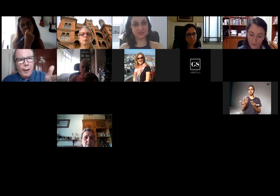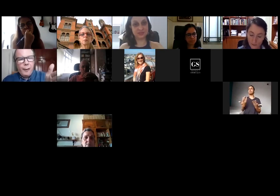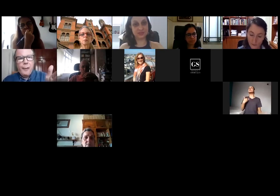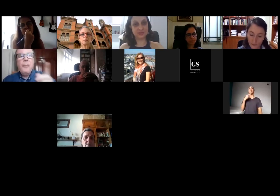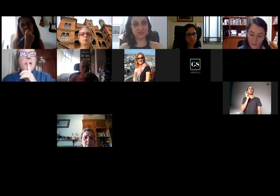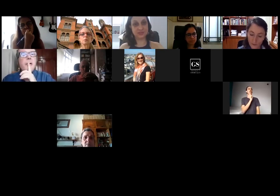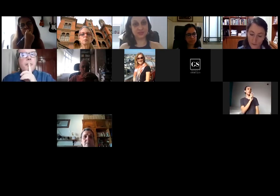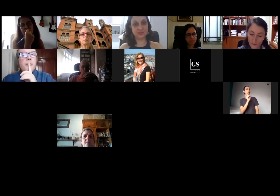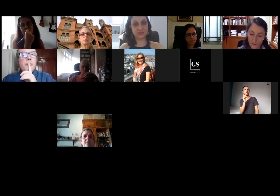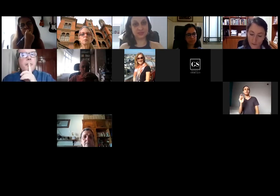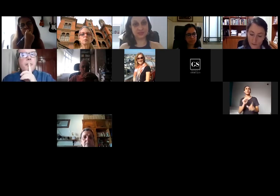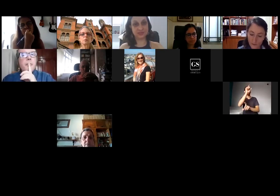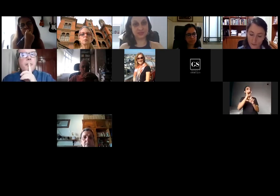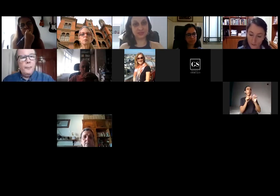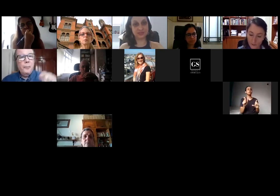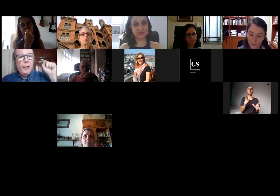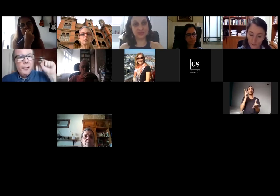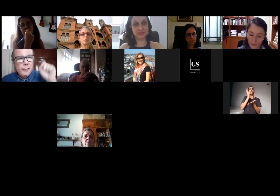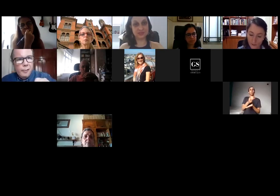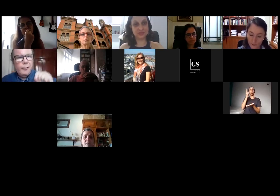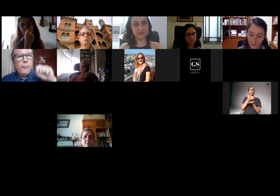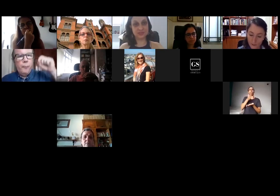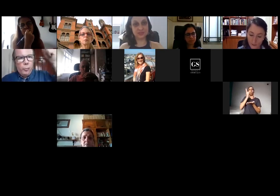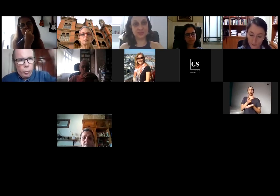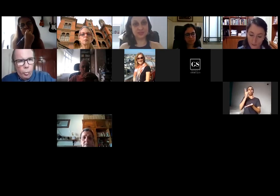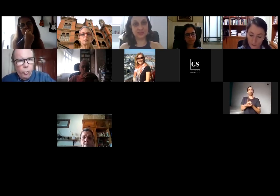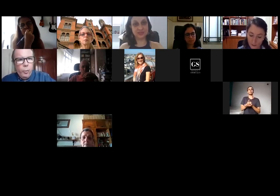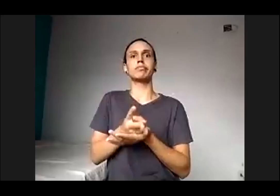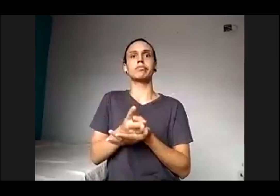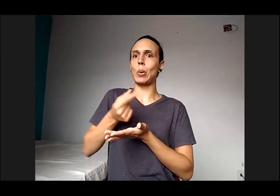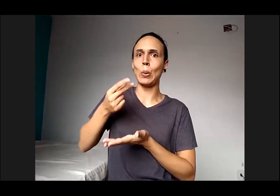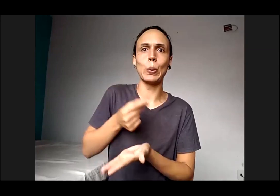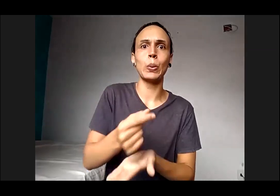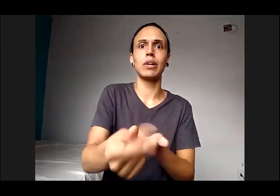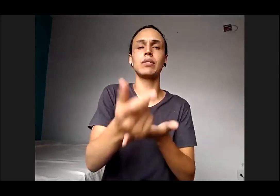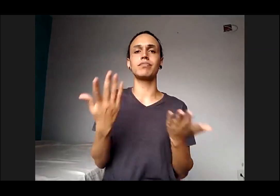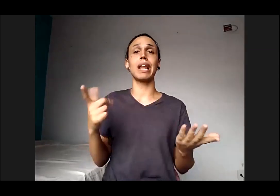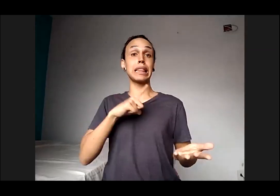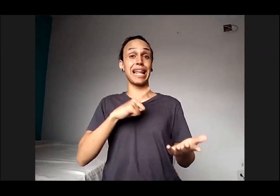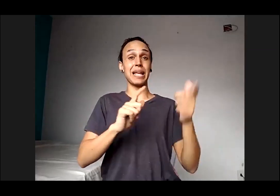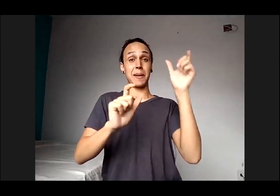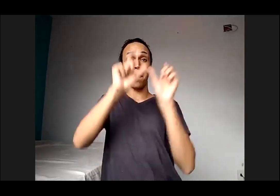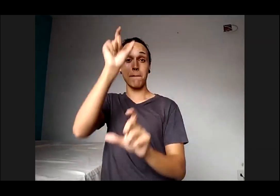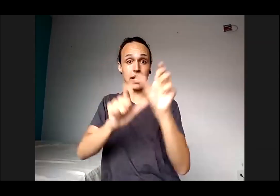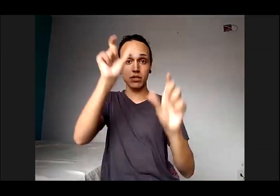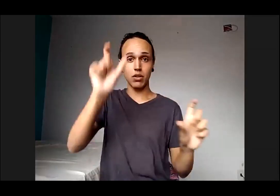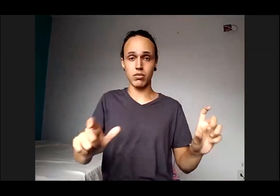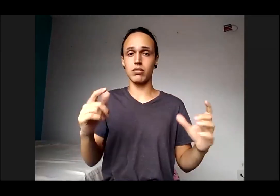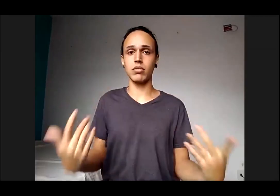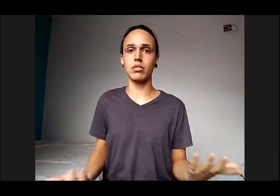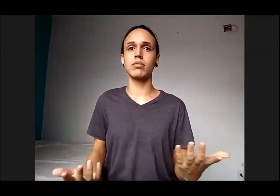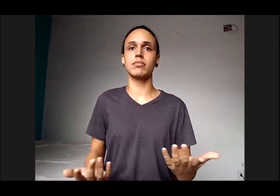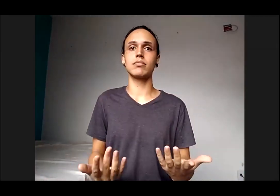tecla e mais analisar a insanidade. Existem pessoas que procuram